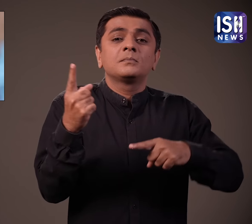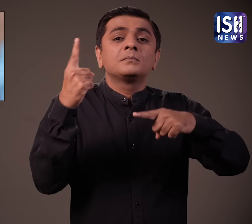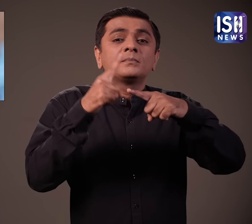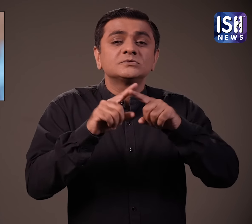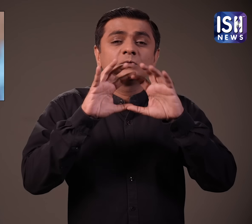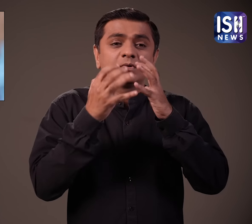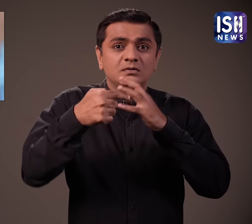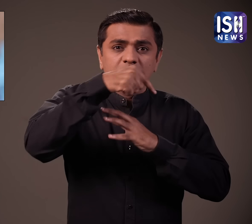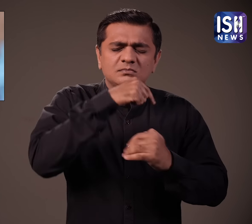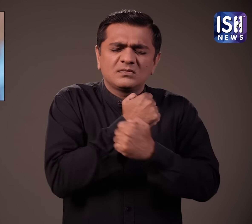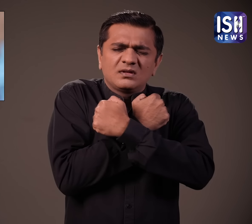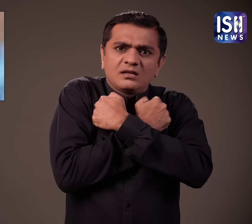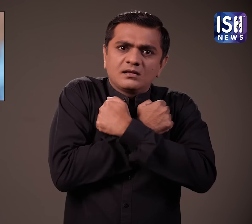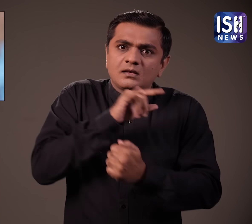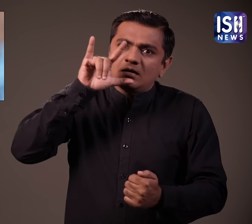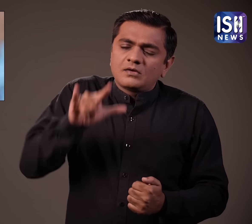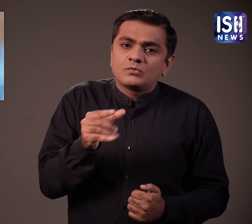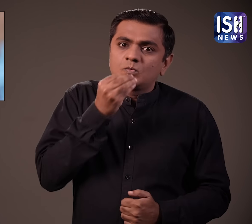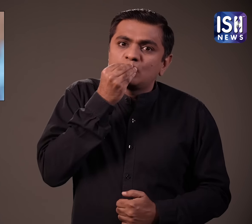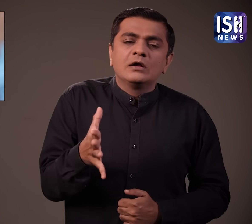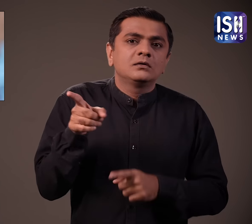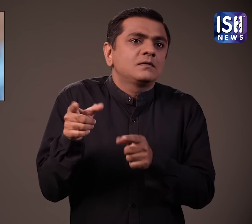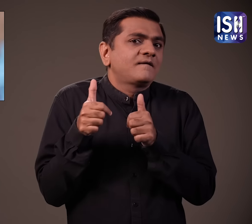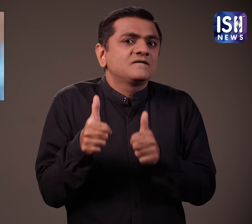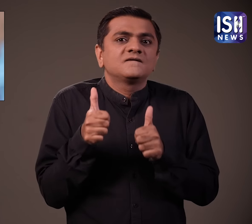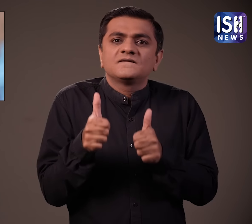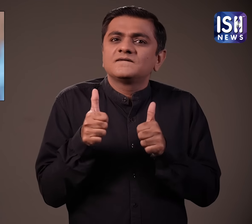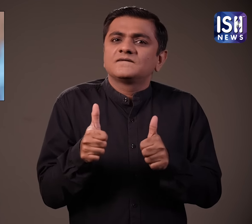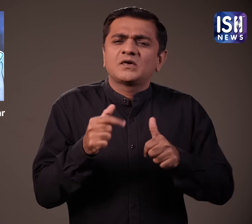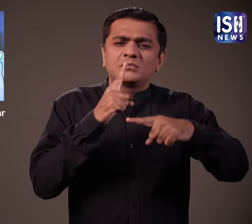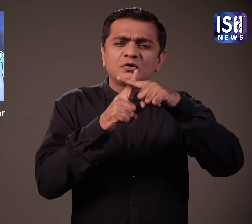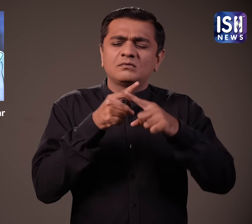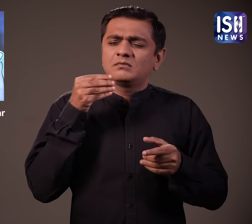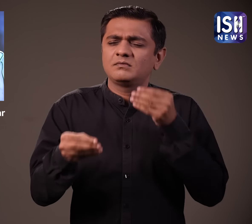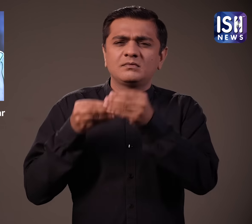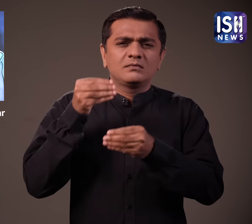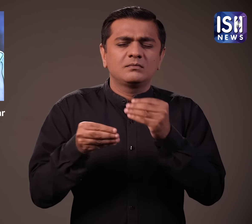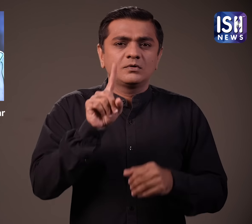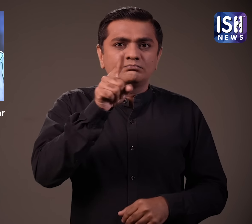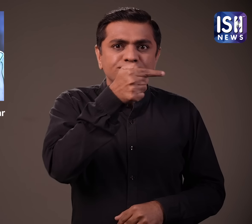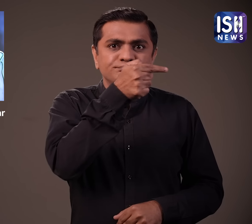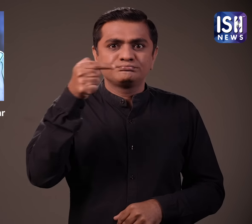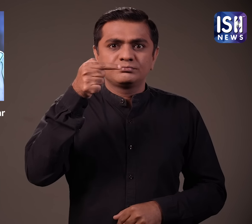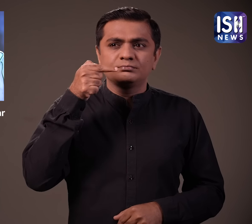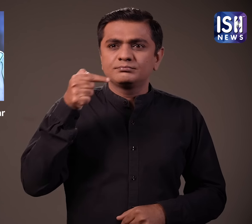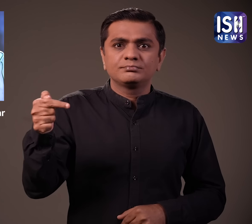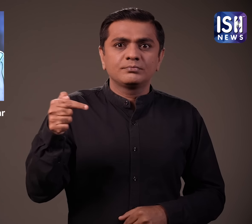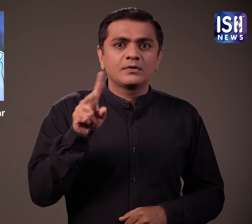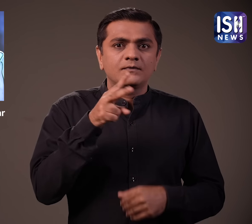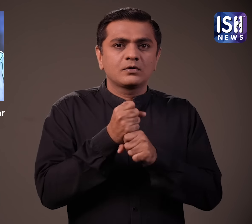भारतिय और दुनिया भर के लोग उनसे प्यार करते हैं उनमें कई सकारात्मक गुण है लेकिन उन्होंने कुछ